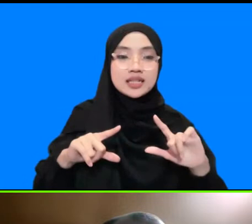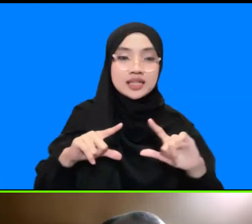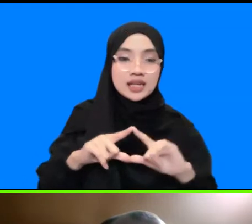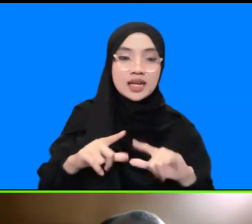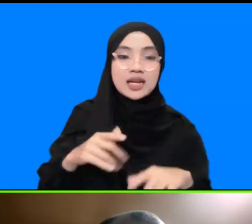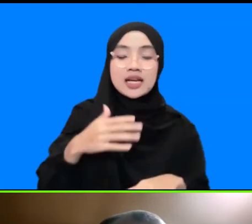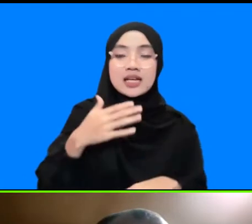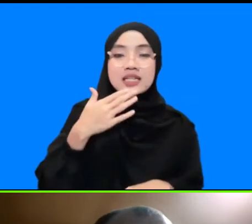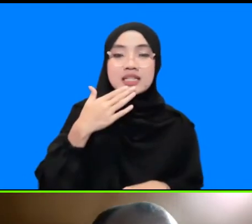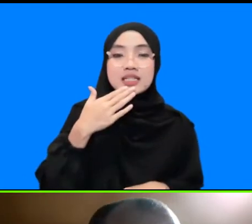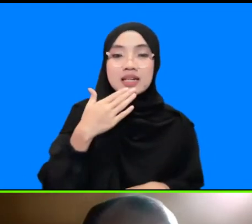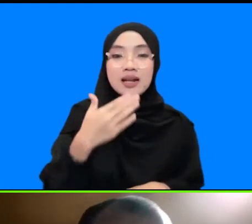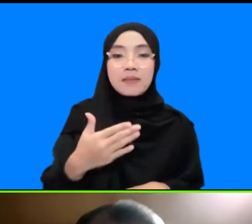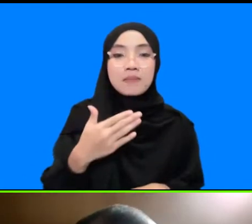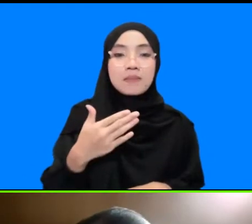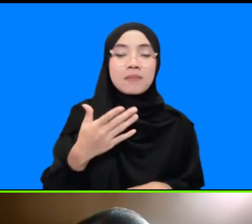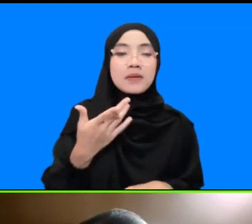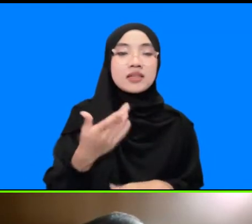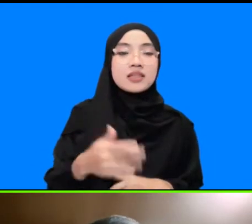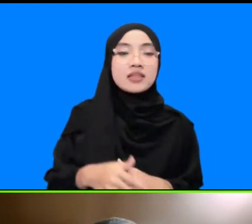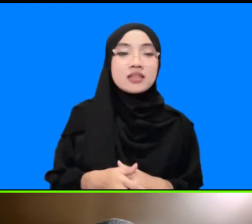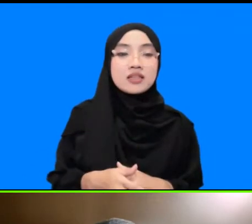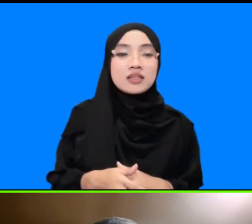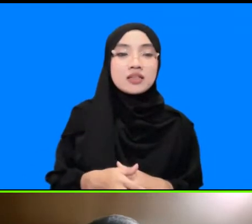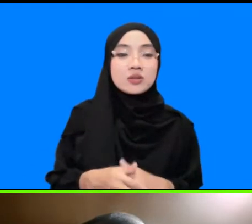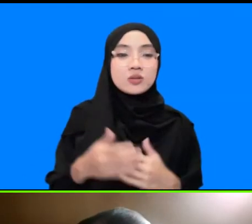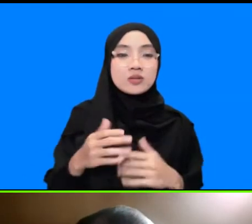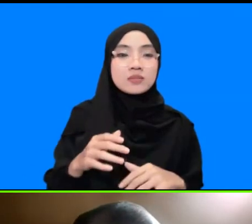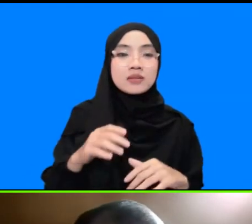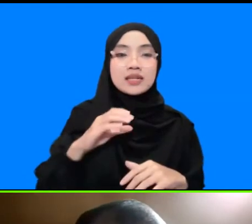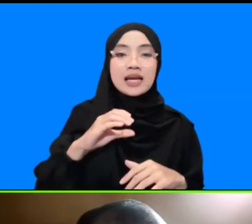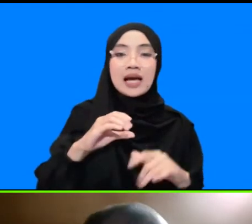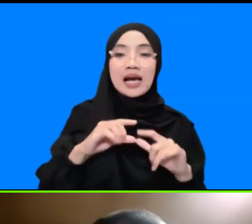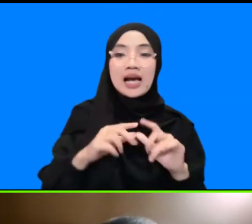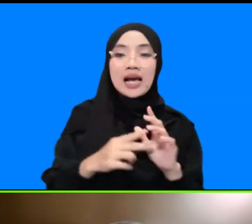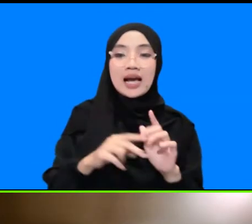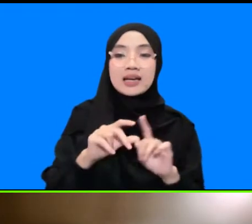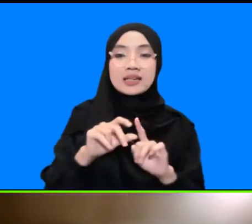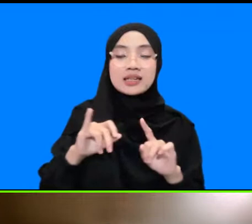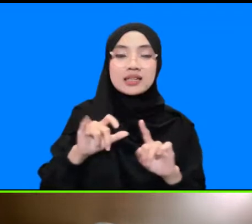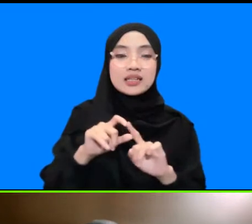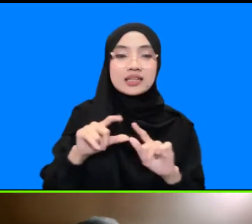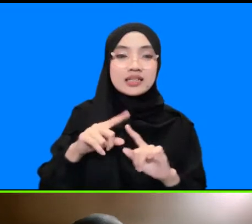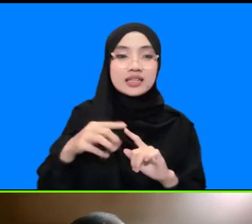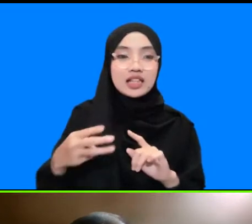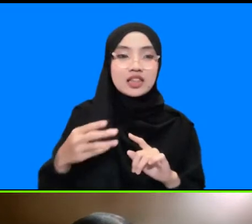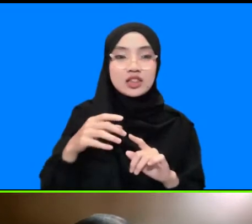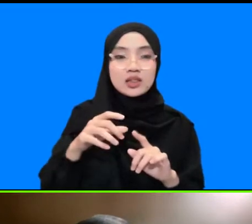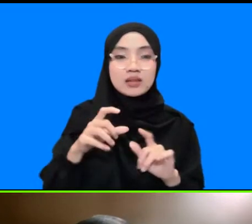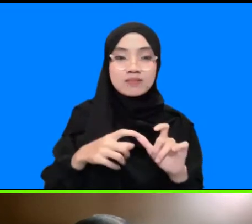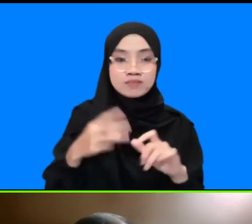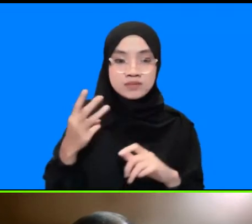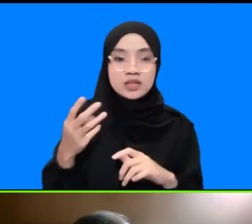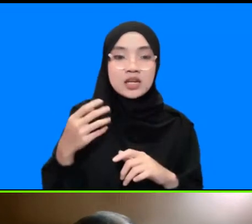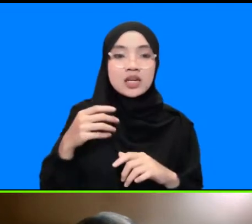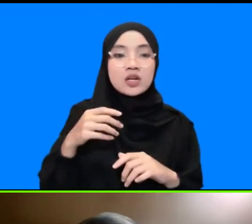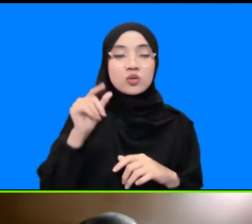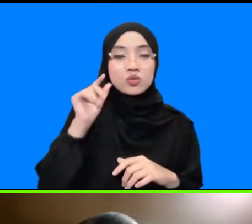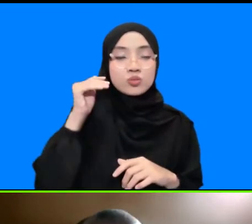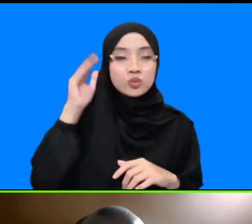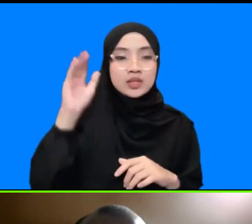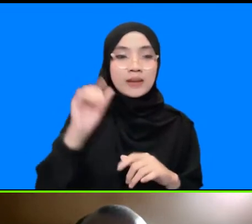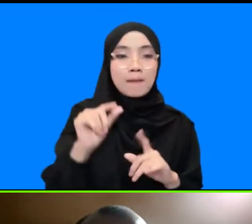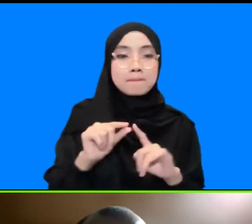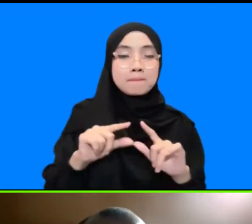kandidat doktoral dan Uni Patra dari Pogami serta audiens yang